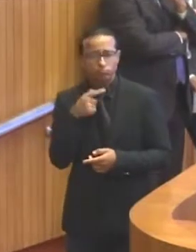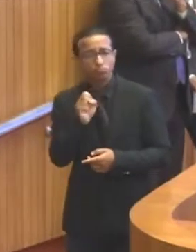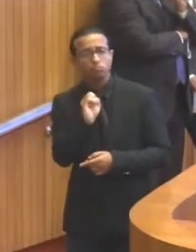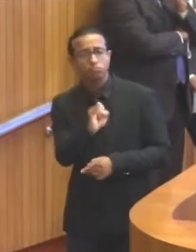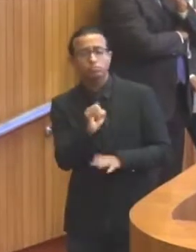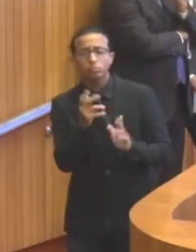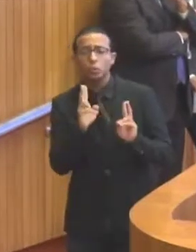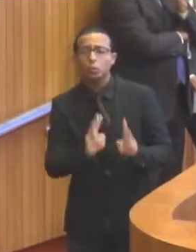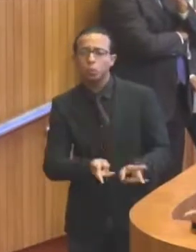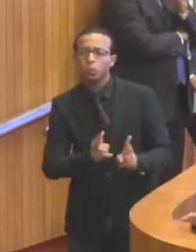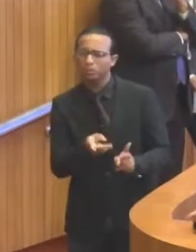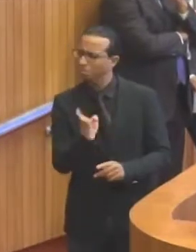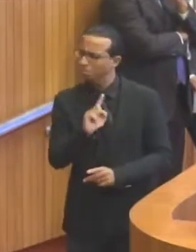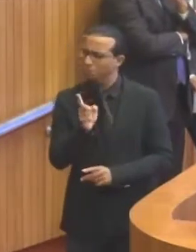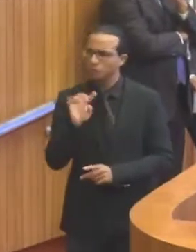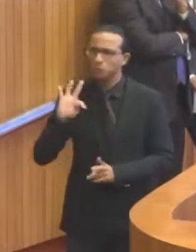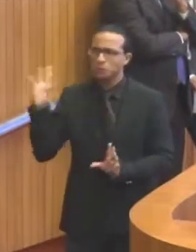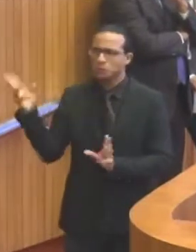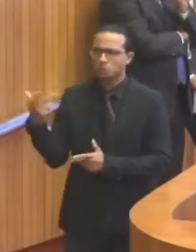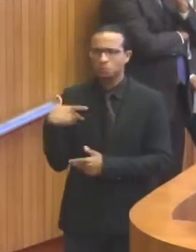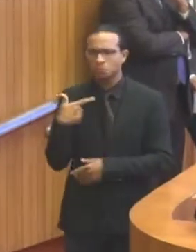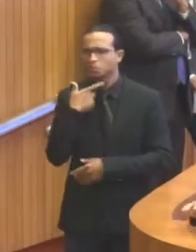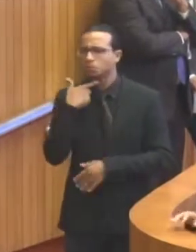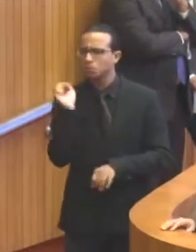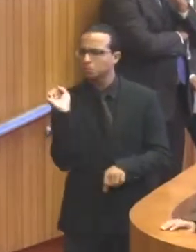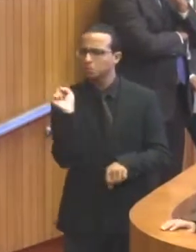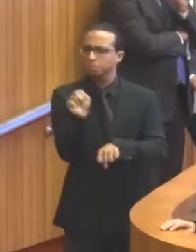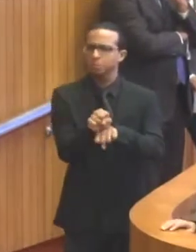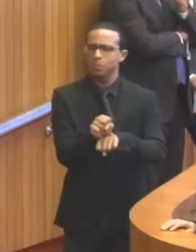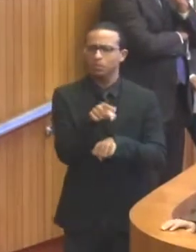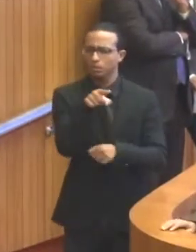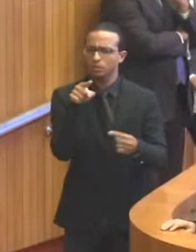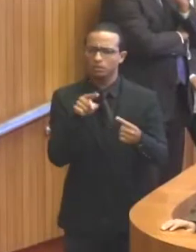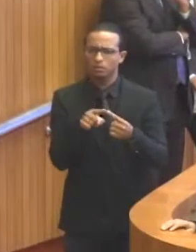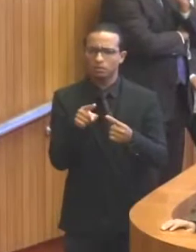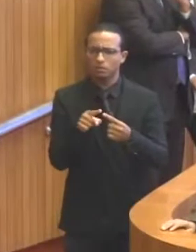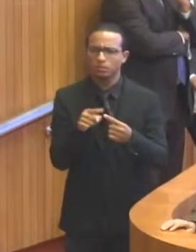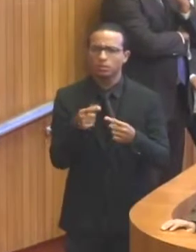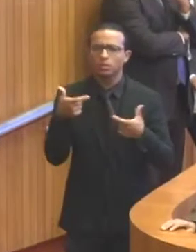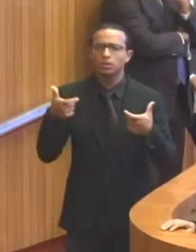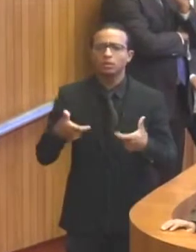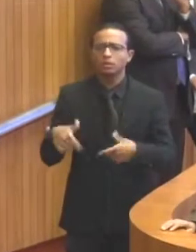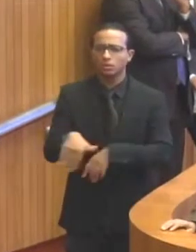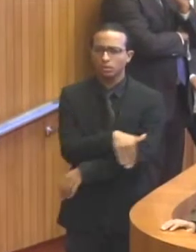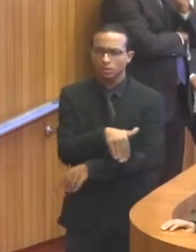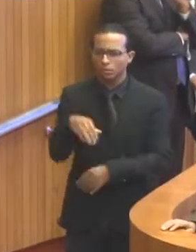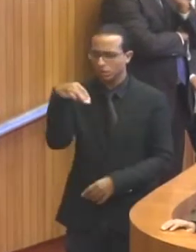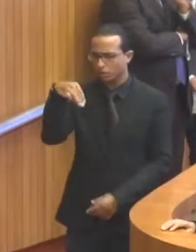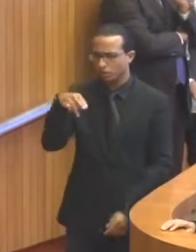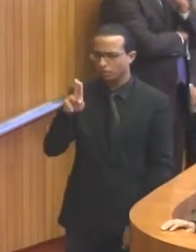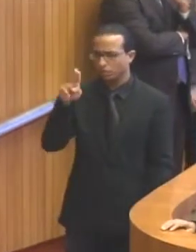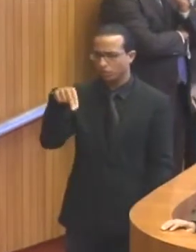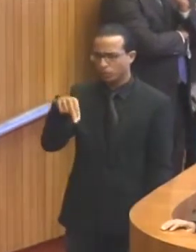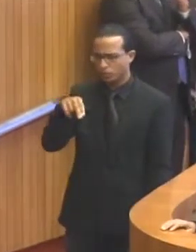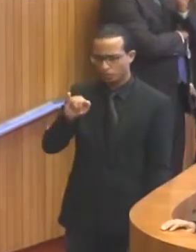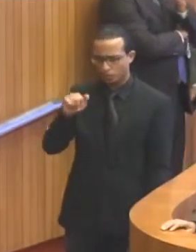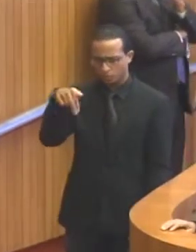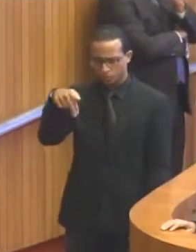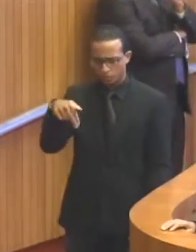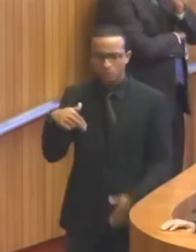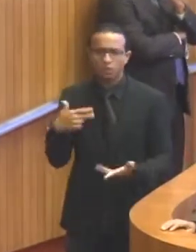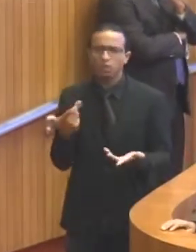favorável a essa extração da forma que está sendo feita no Rio Munim, colocando em risco